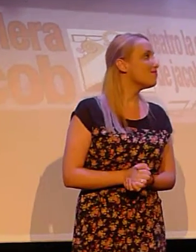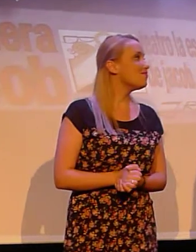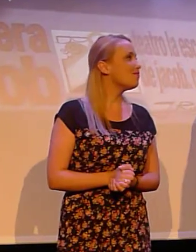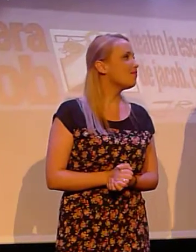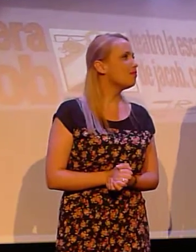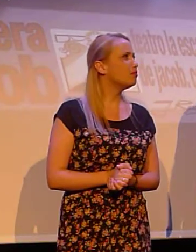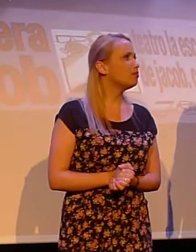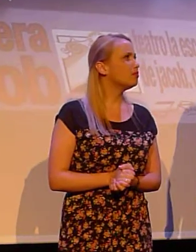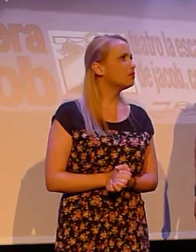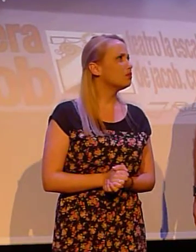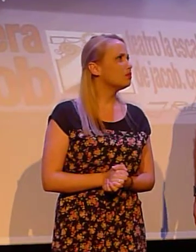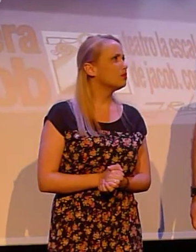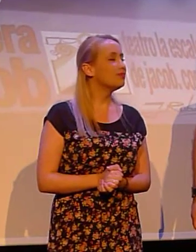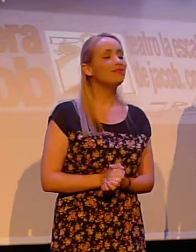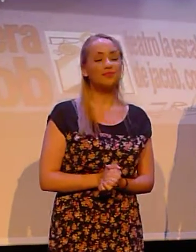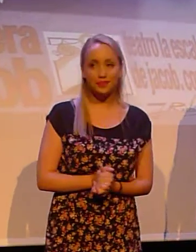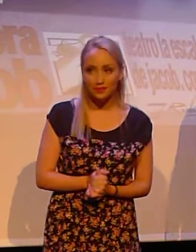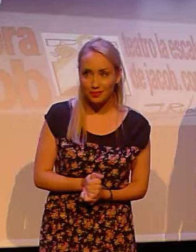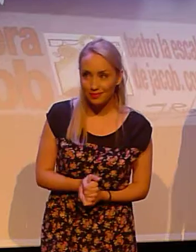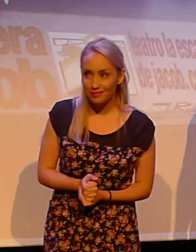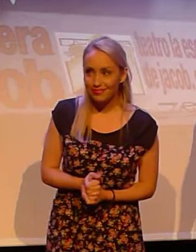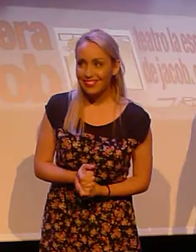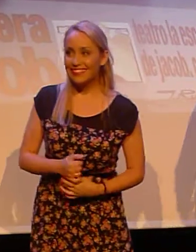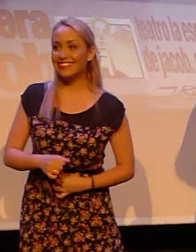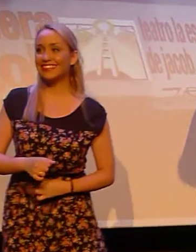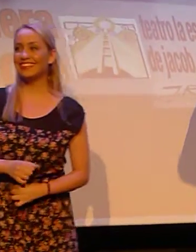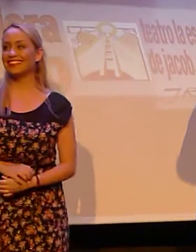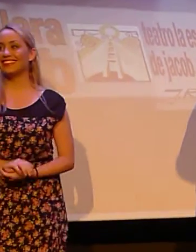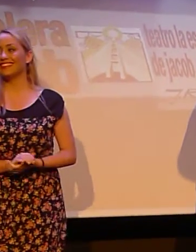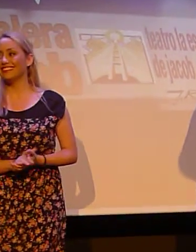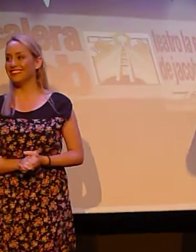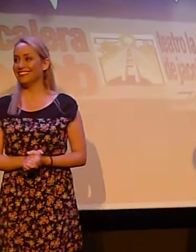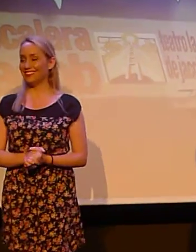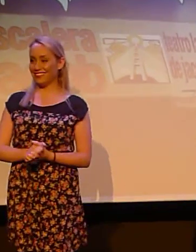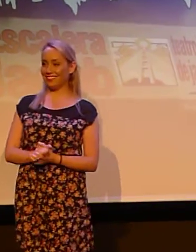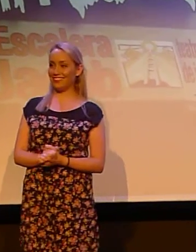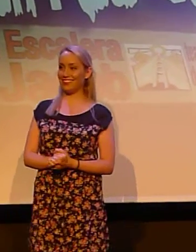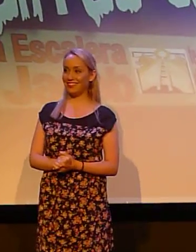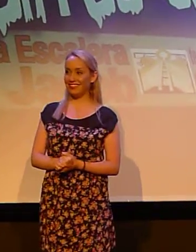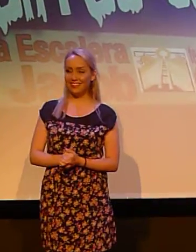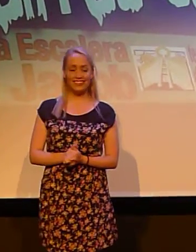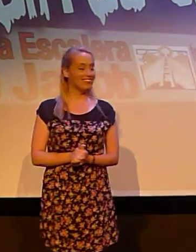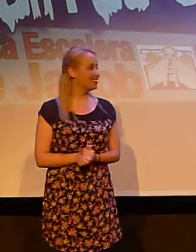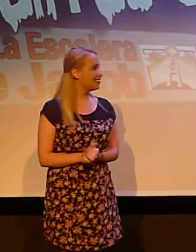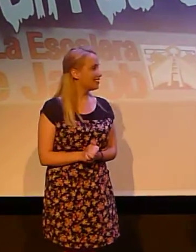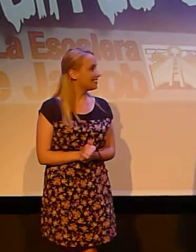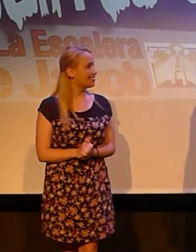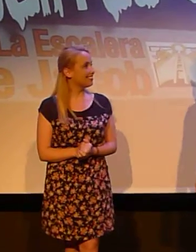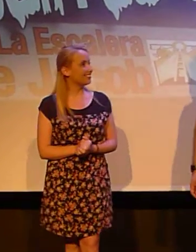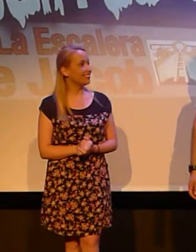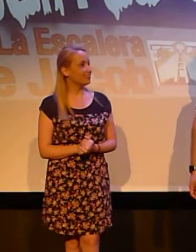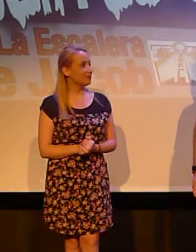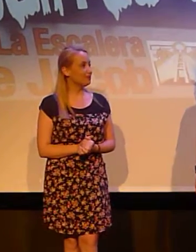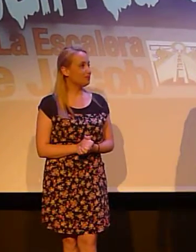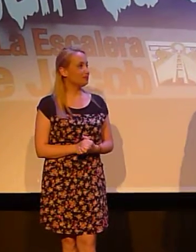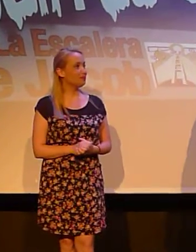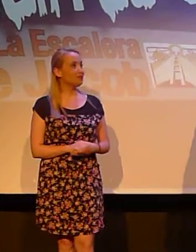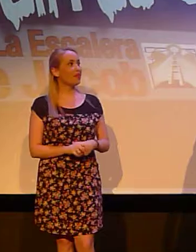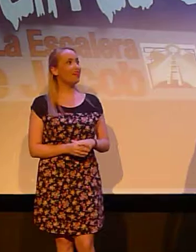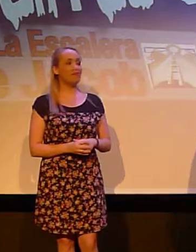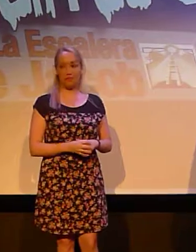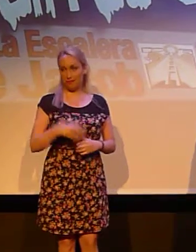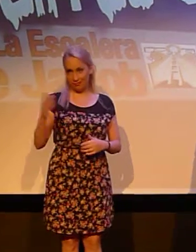en reconocimiento a su trayectoria como realizadora, ayudante de dirección, distribuidora.